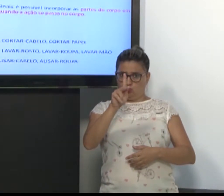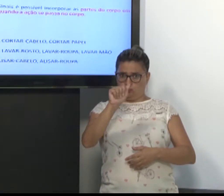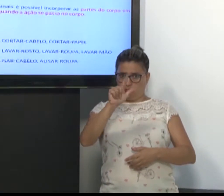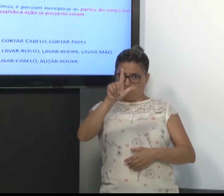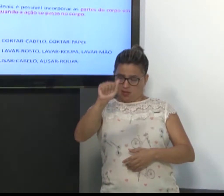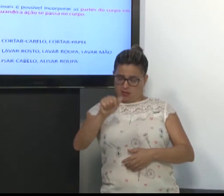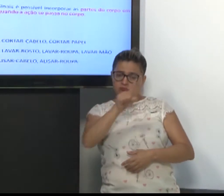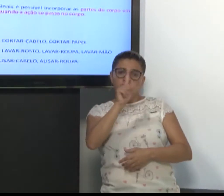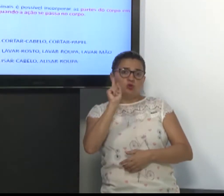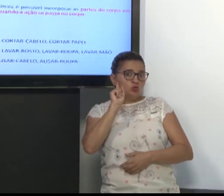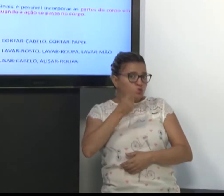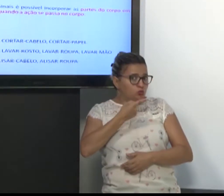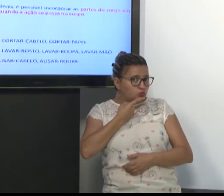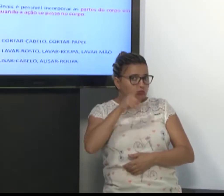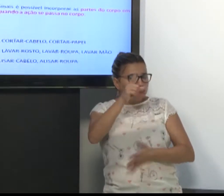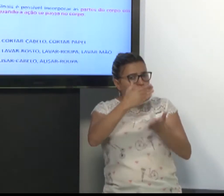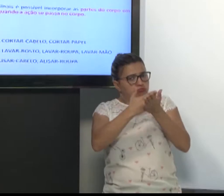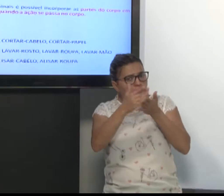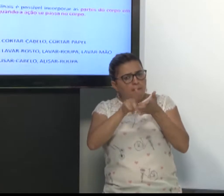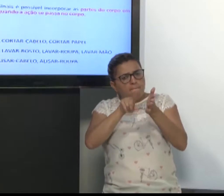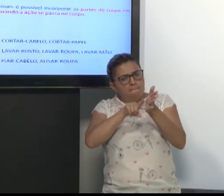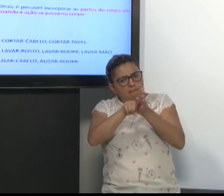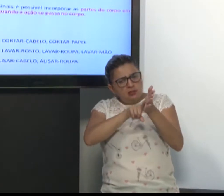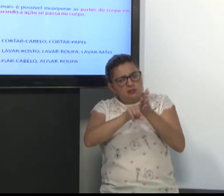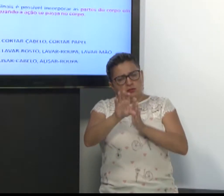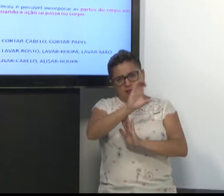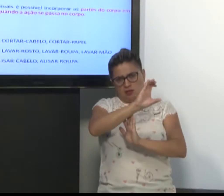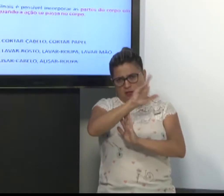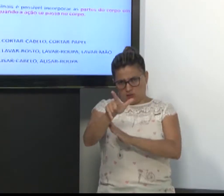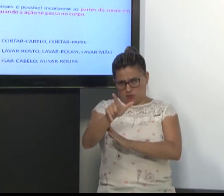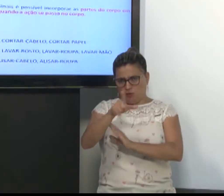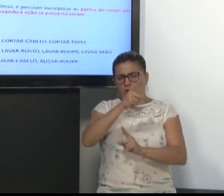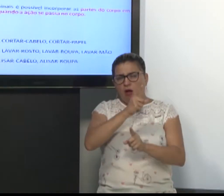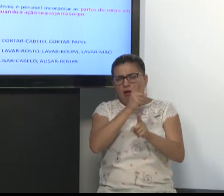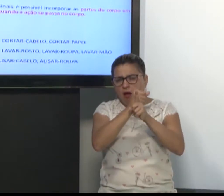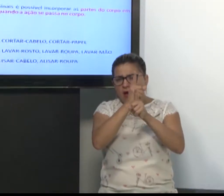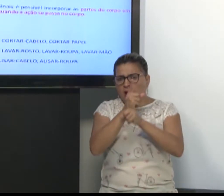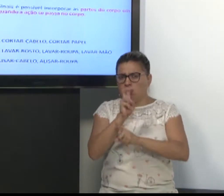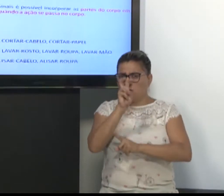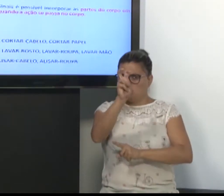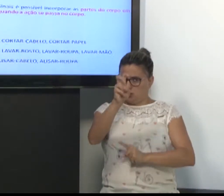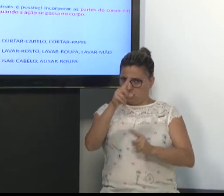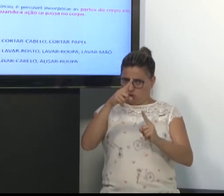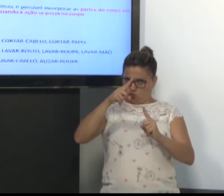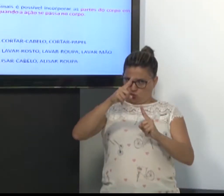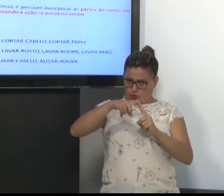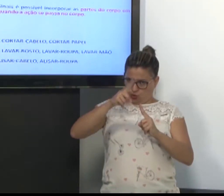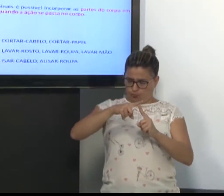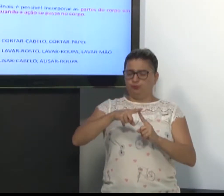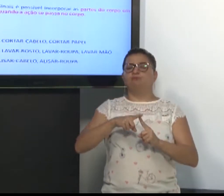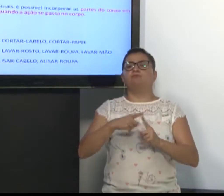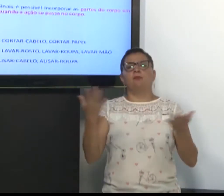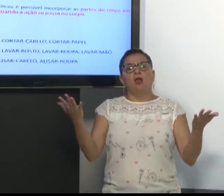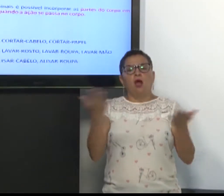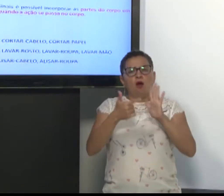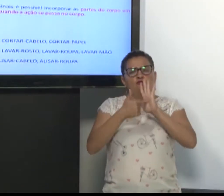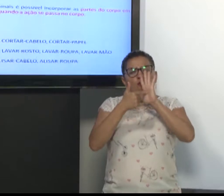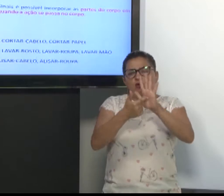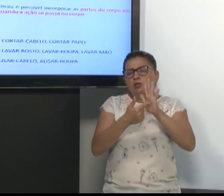americana também. O autor Supala. Ele é surdo. Ele pesquisa nessa área de classificadores. Então, vocês vão